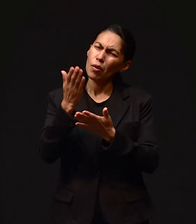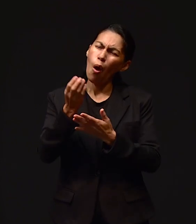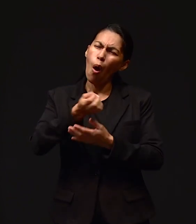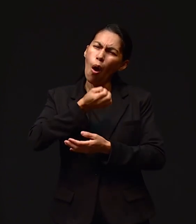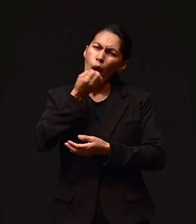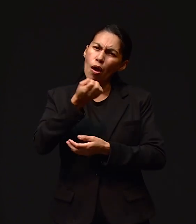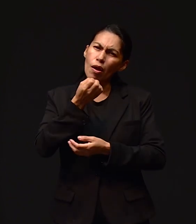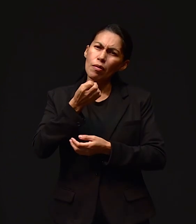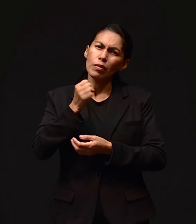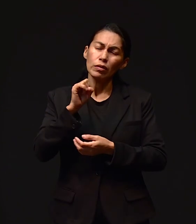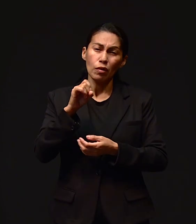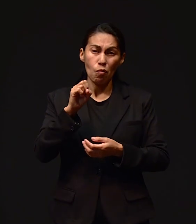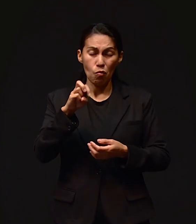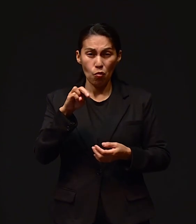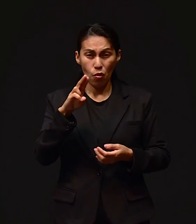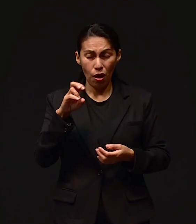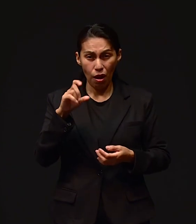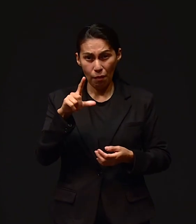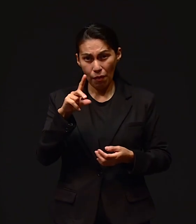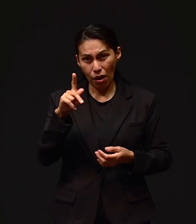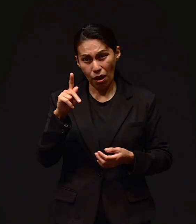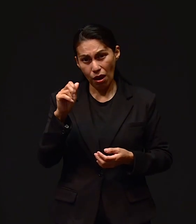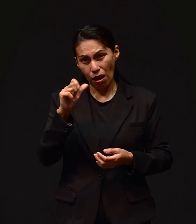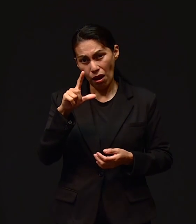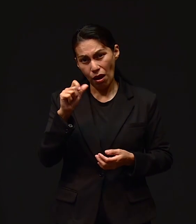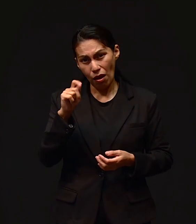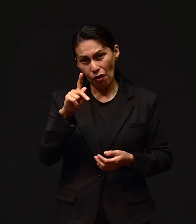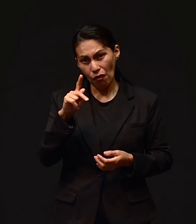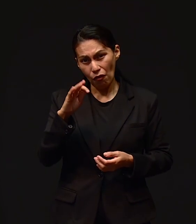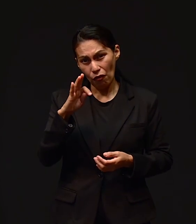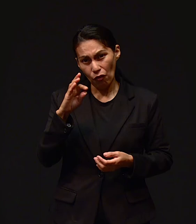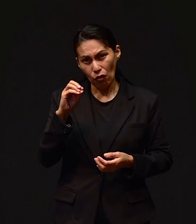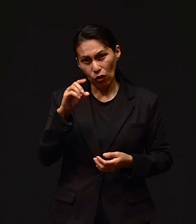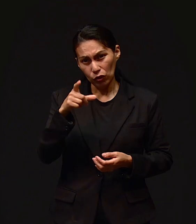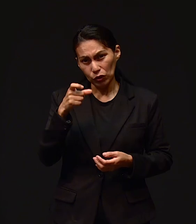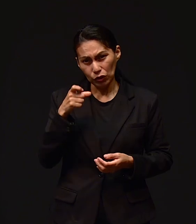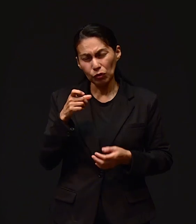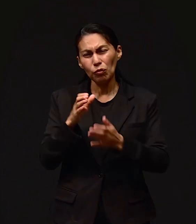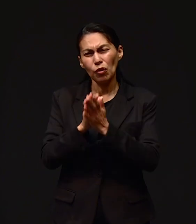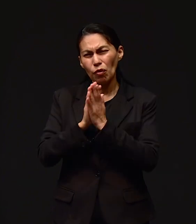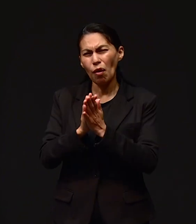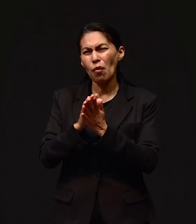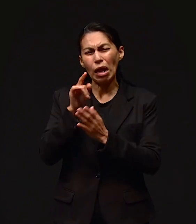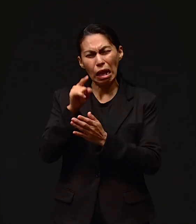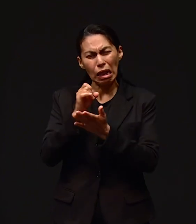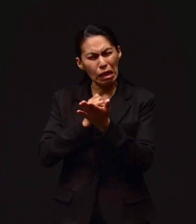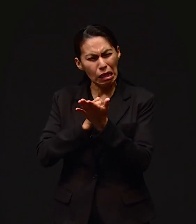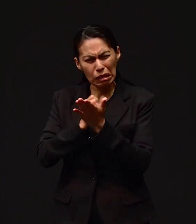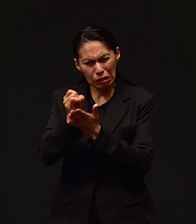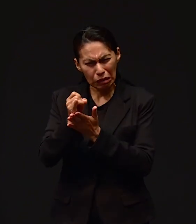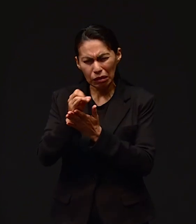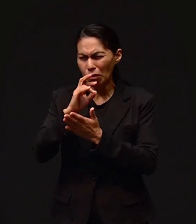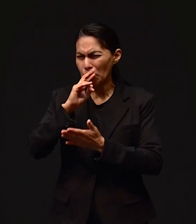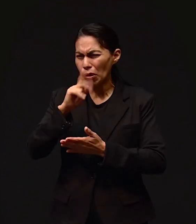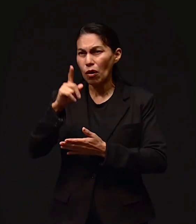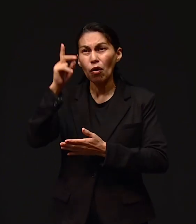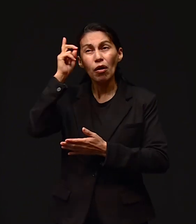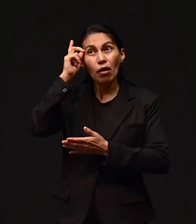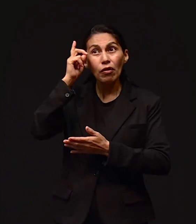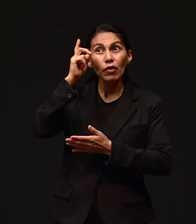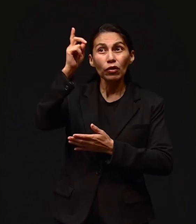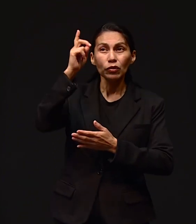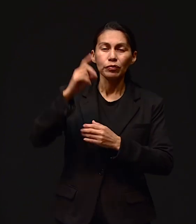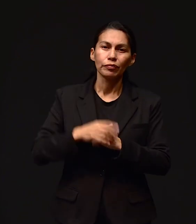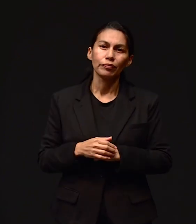decisiones Obedeciendo la palabra del Señor Claro que sí María Estaremos orando por